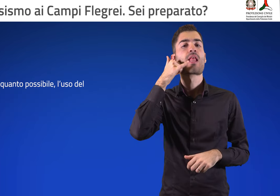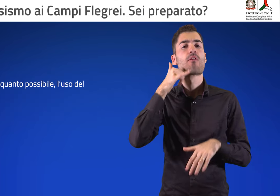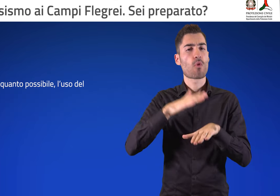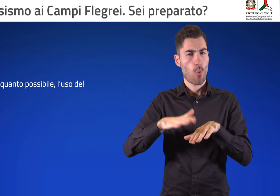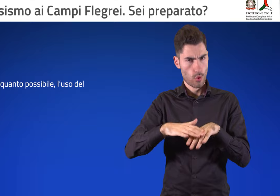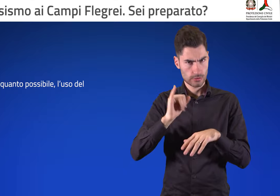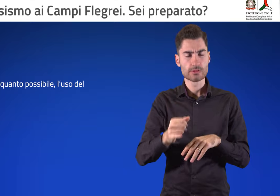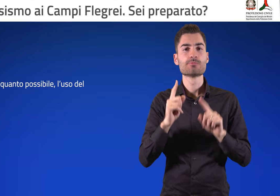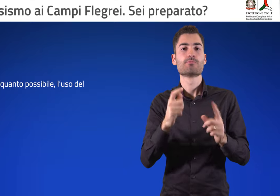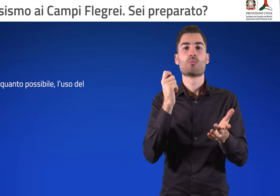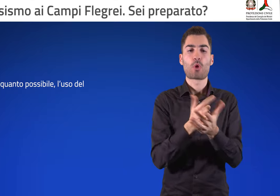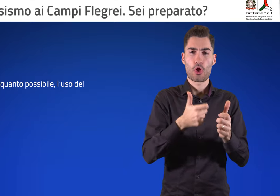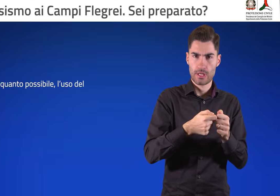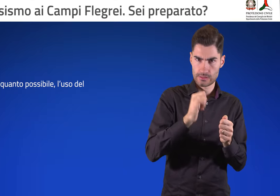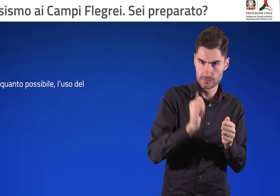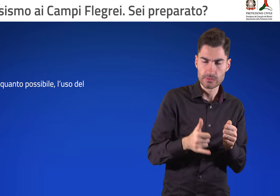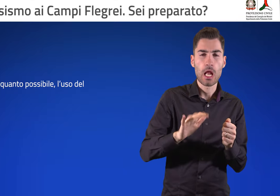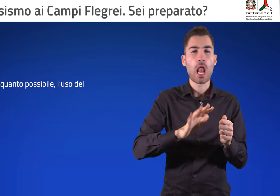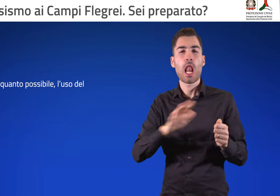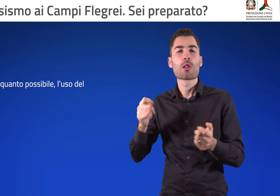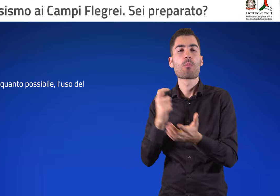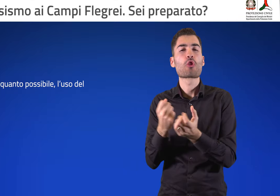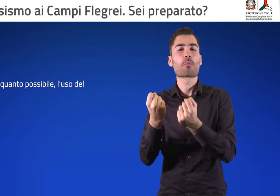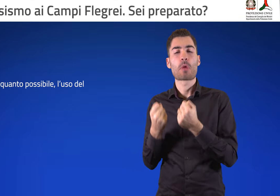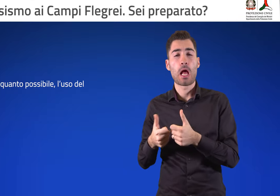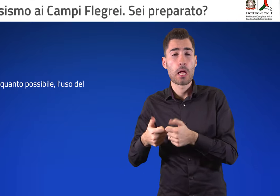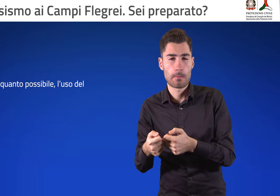Limita, per quanto possibile, l'uso del telefono.